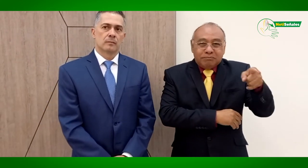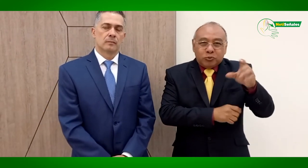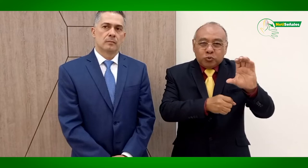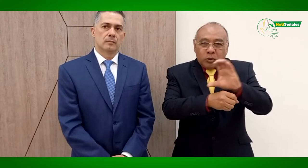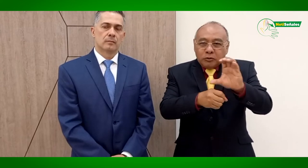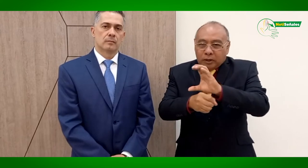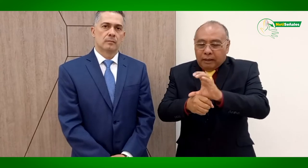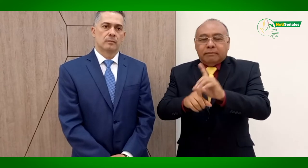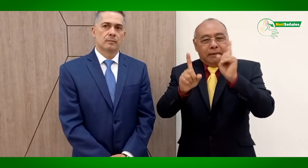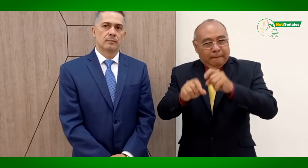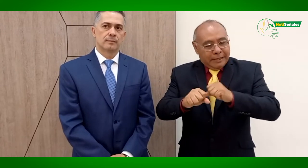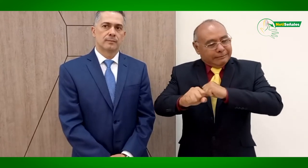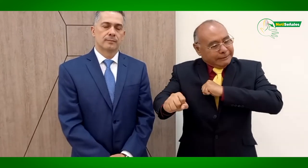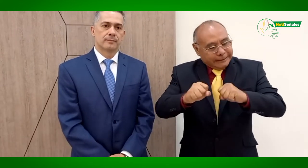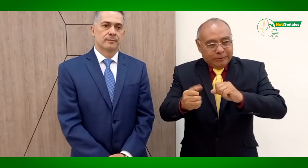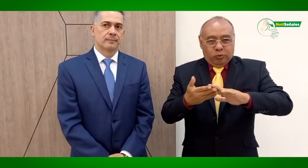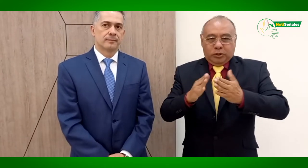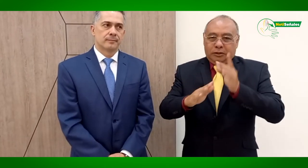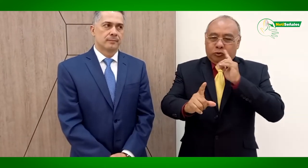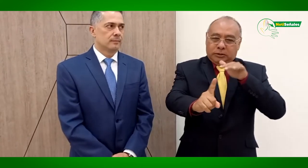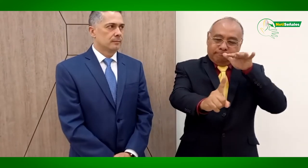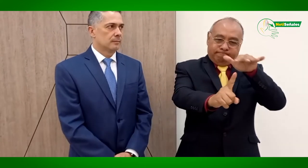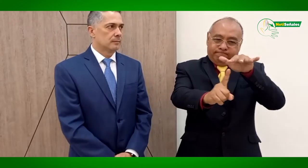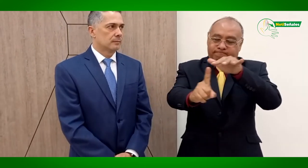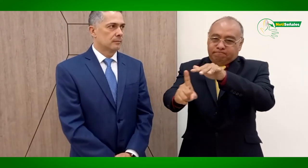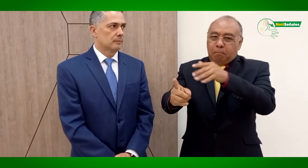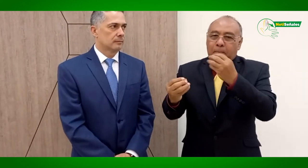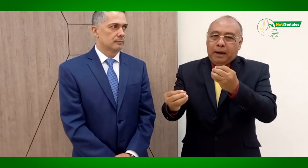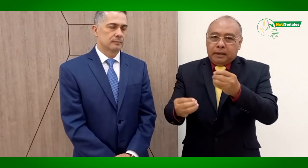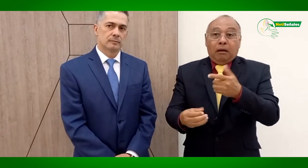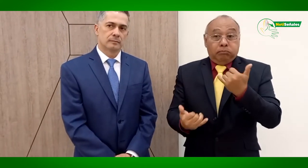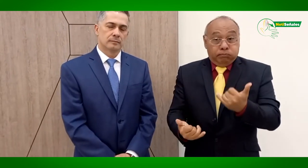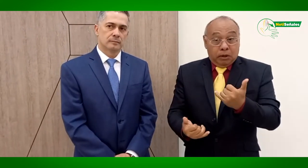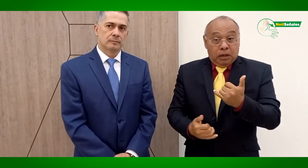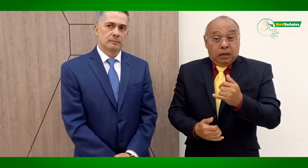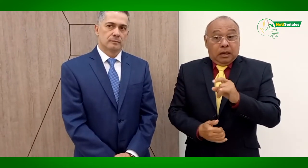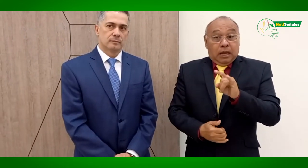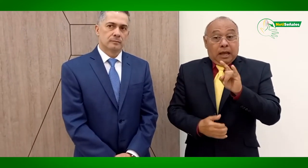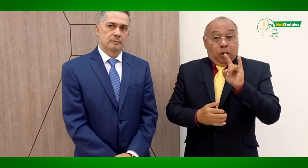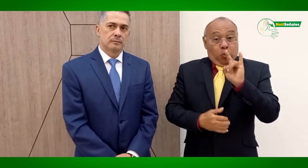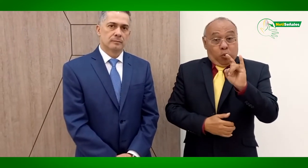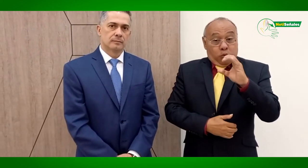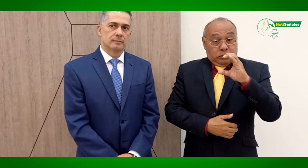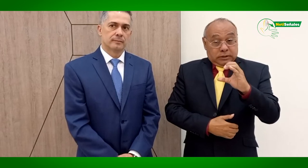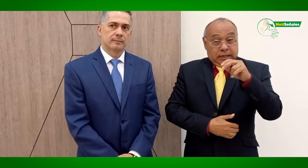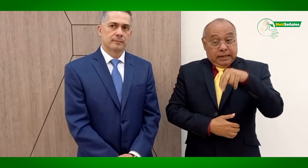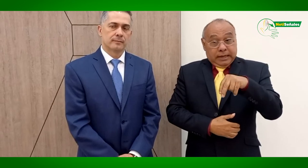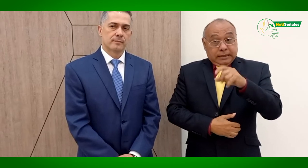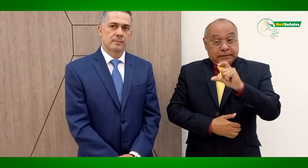otros lugares a nivel de la ciudad también nos movilicemos y hagamos esa incidencia social y política. Ahora, la